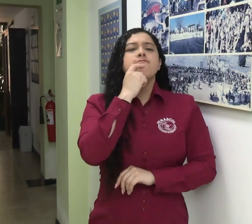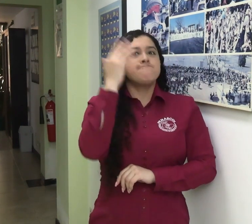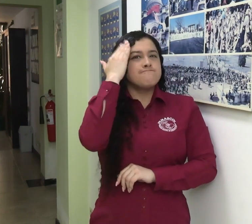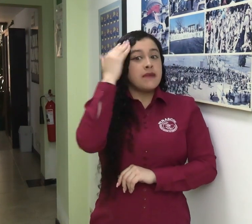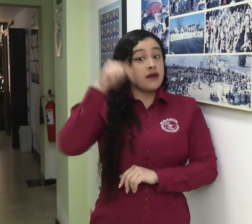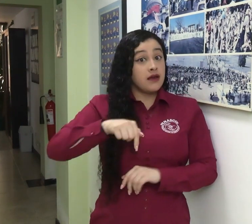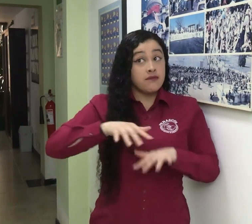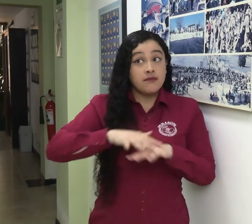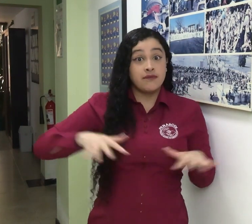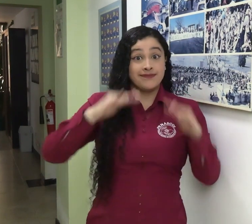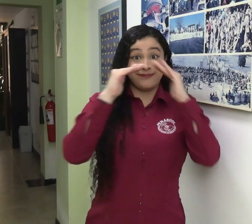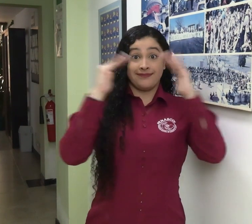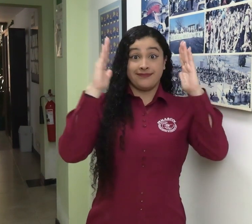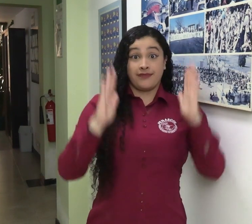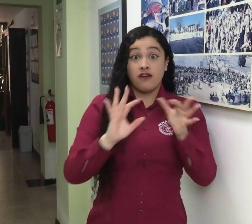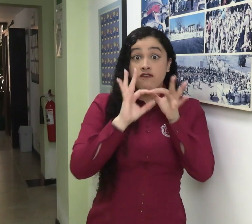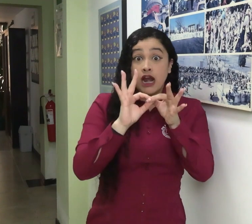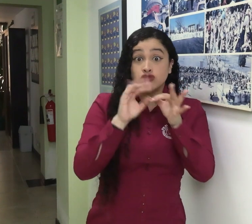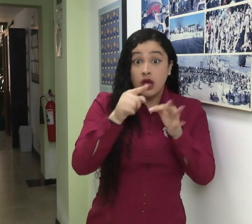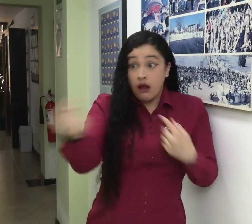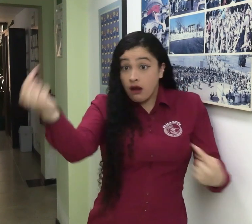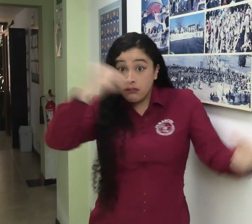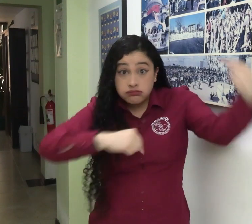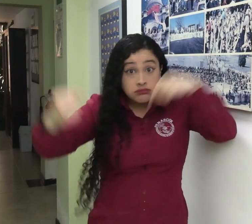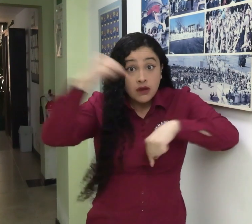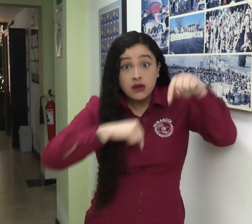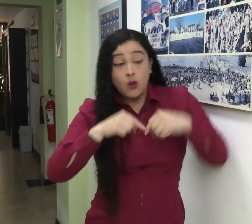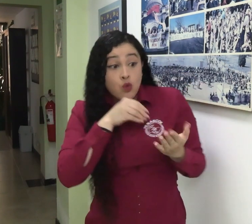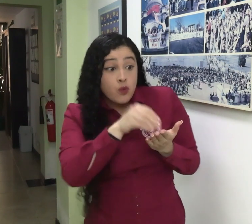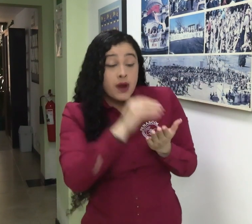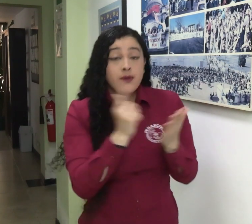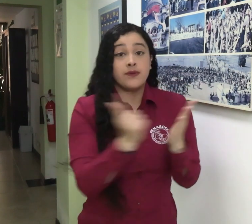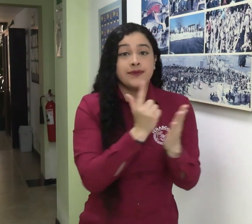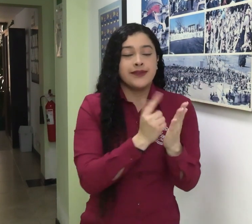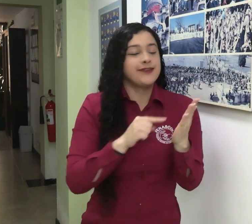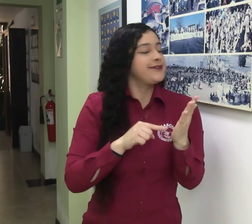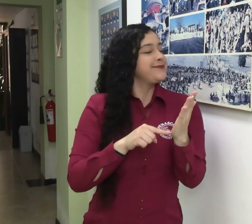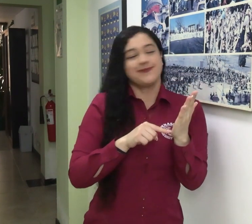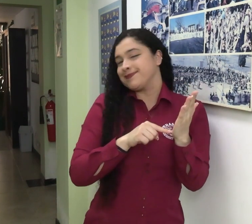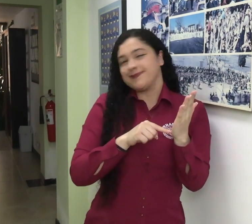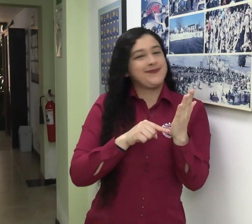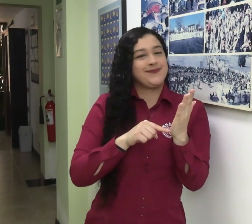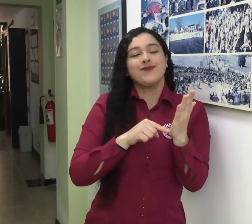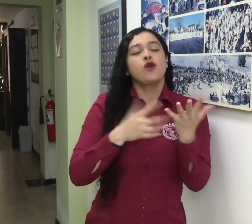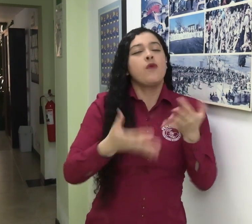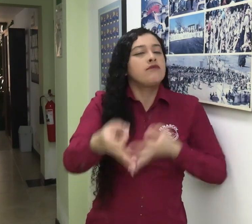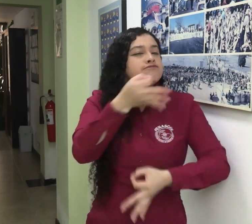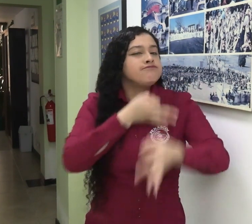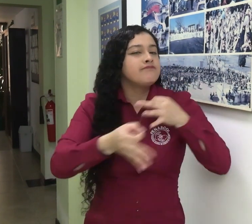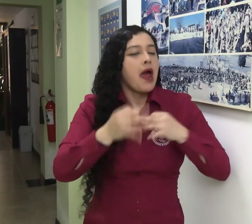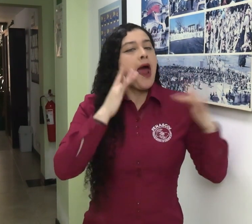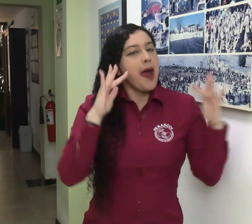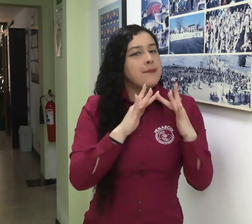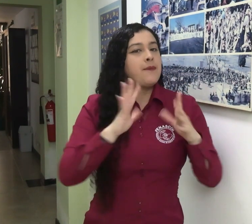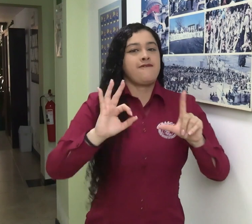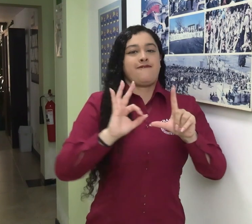Les informamos que no se atenderá de manera presencial en la sede de Fenascall estas ventas. Serán